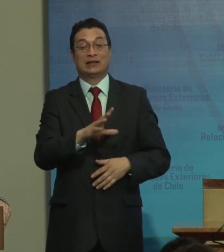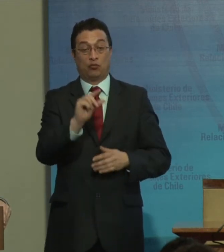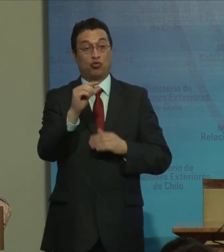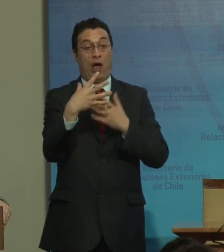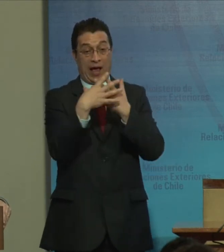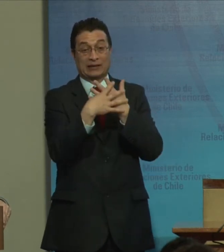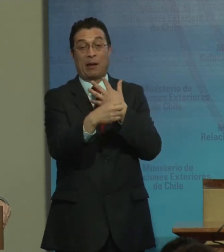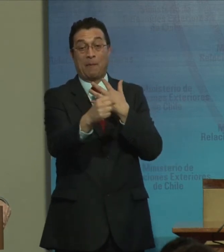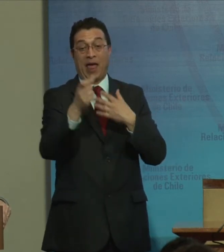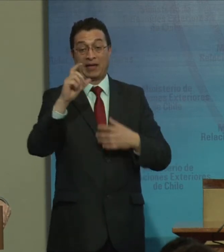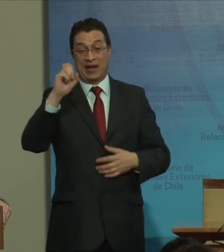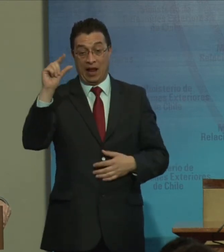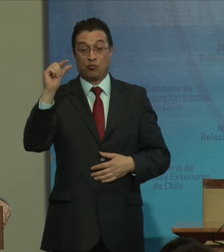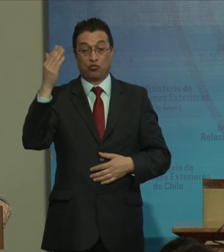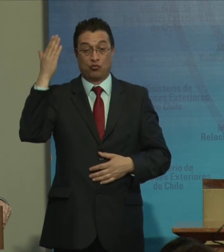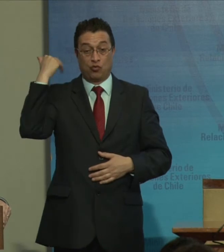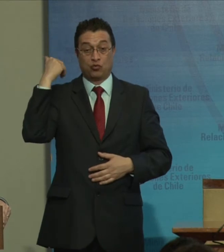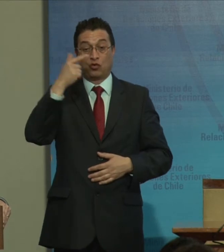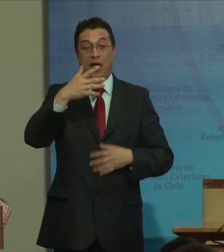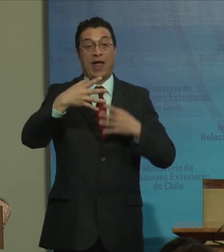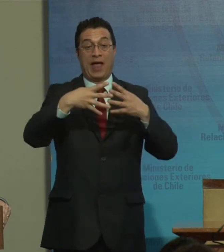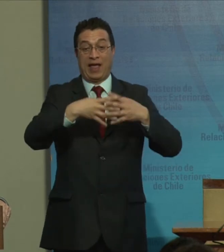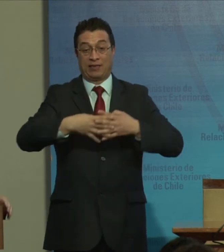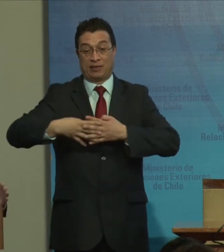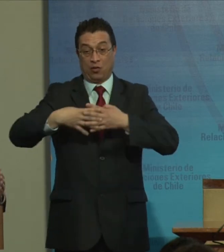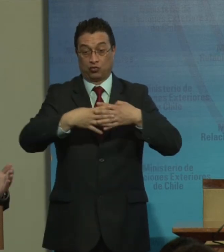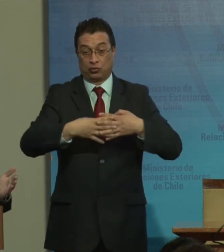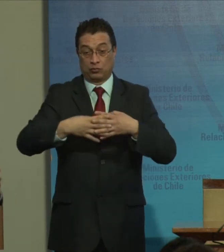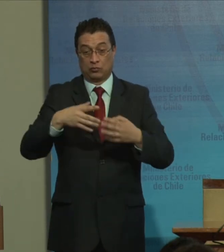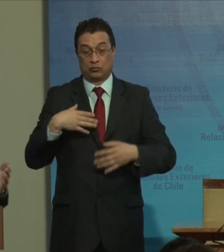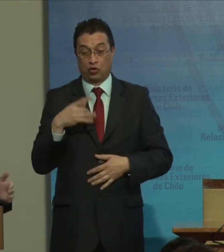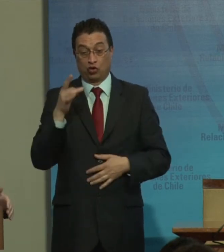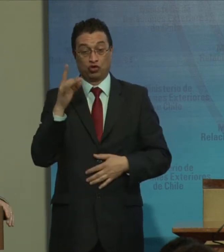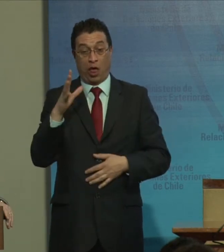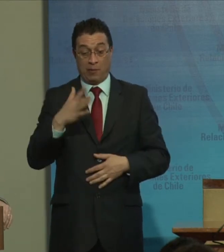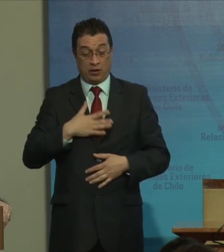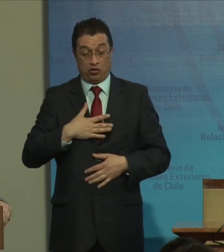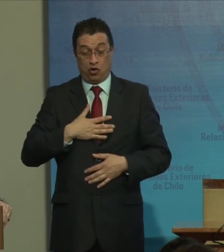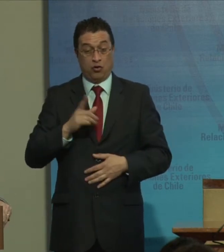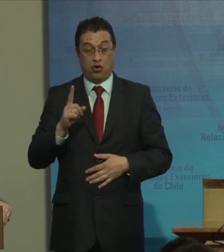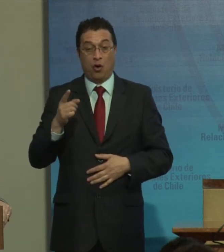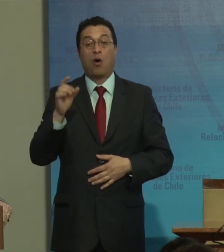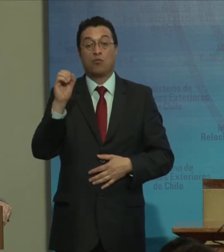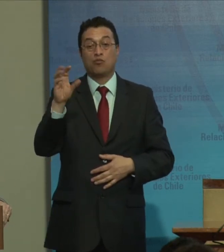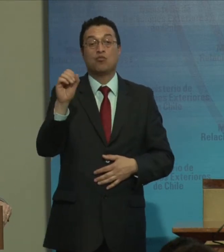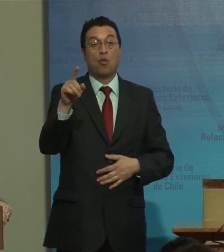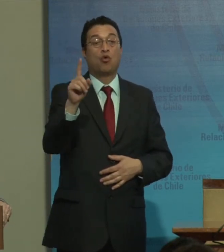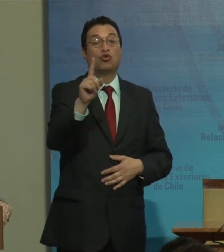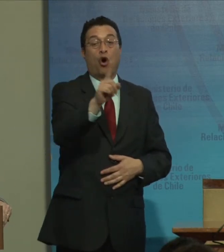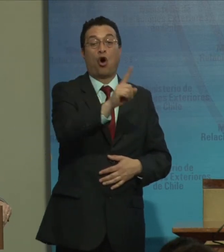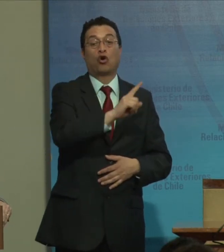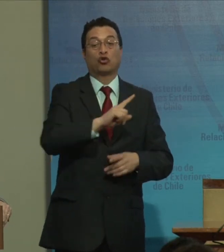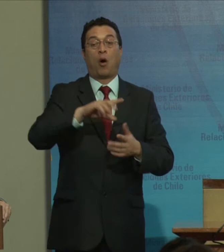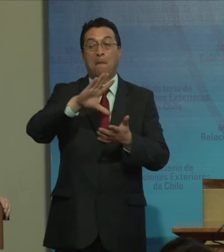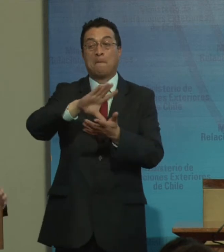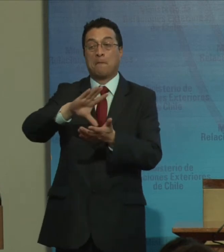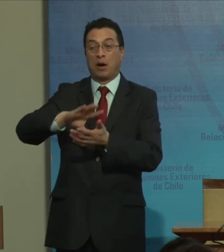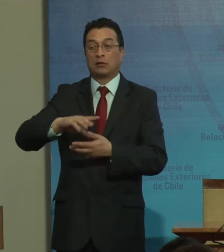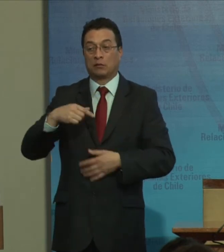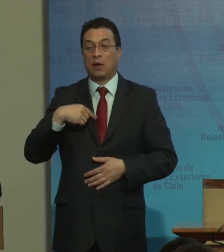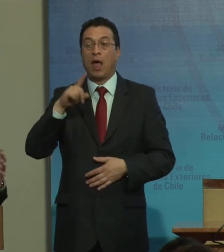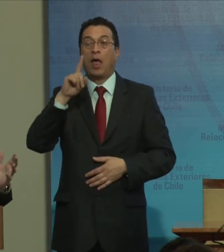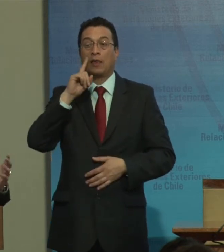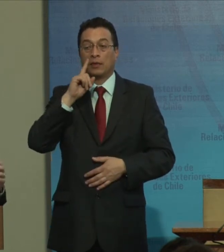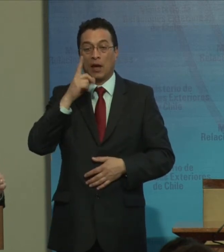hace poquito en Nueva York. Y no lo dije solamente yo, sino también muchos otros países. Tenemos